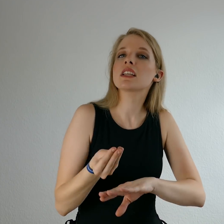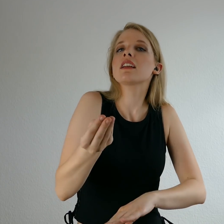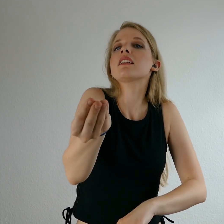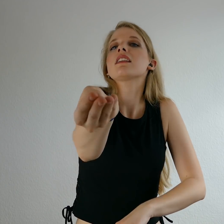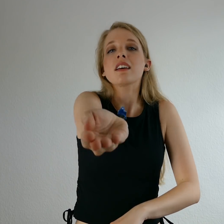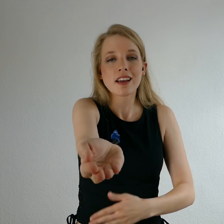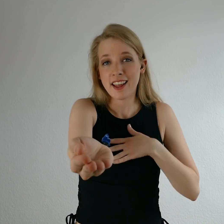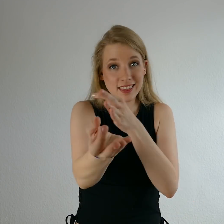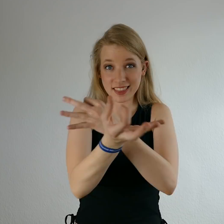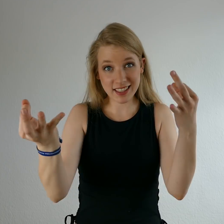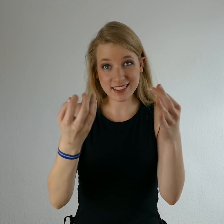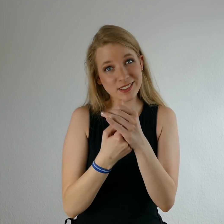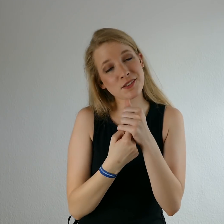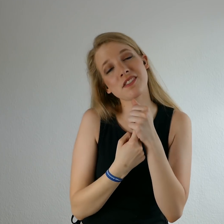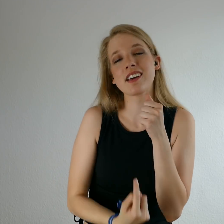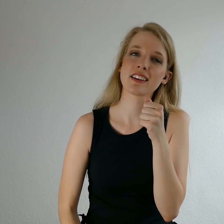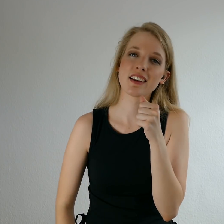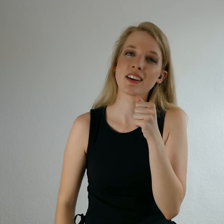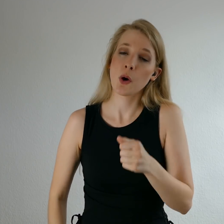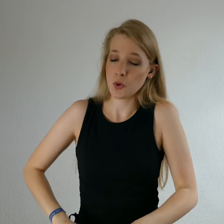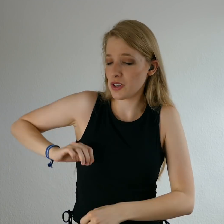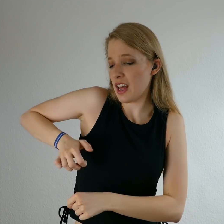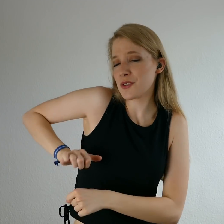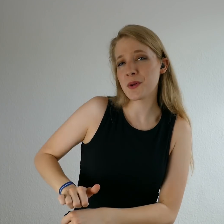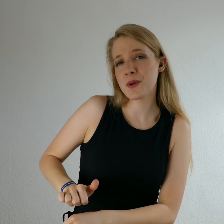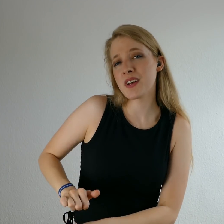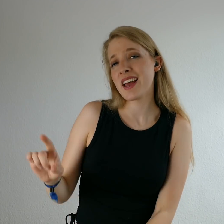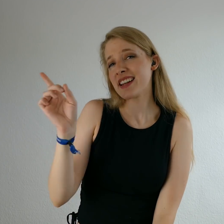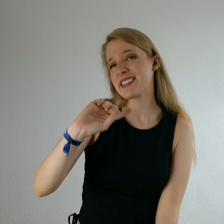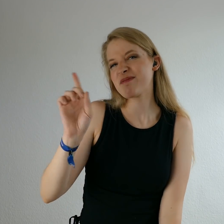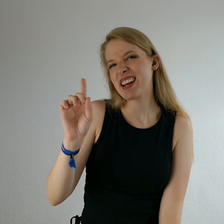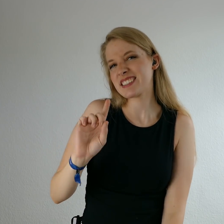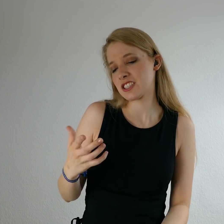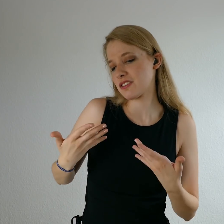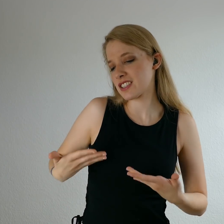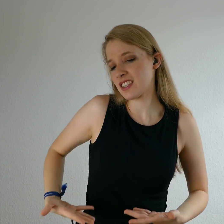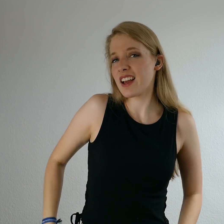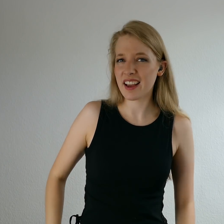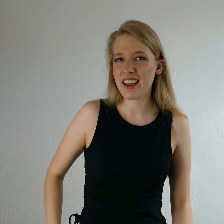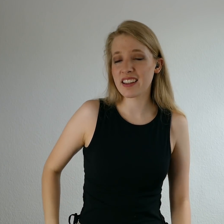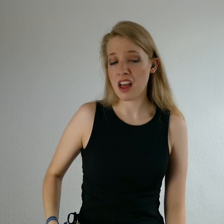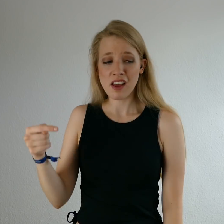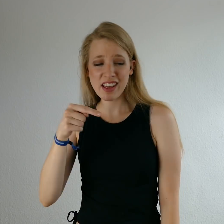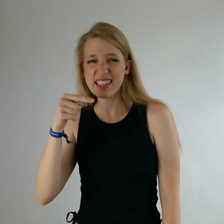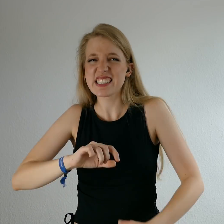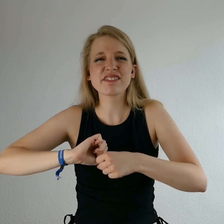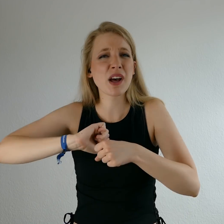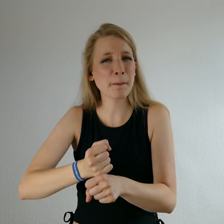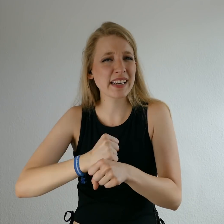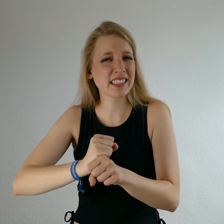Hände reicht, der hat nichts zu verlieren Unterdrückt niemals die Schwächeren, weil das Verbrechen